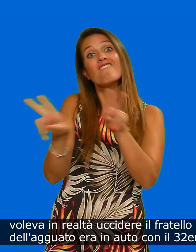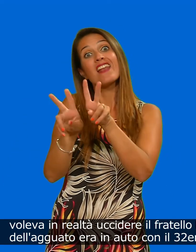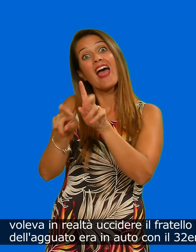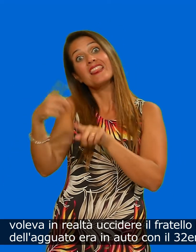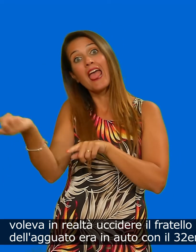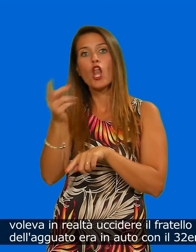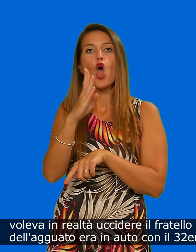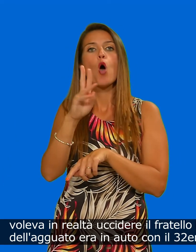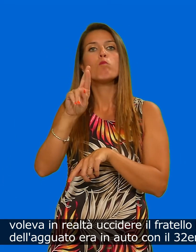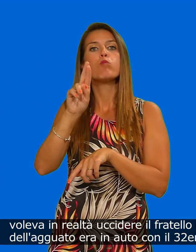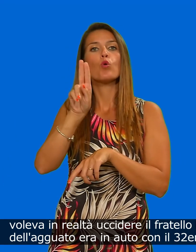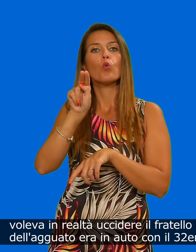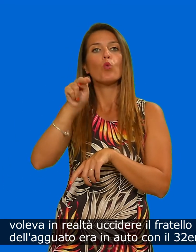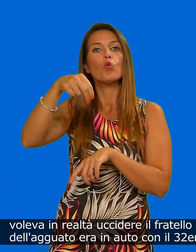Bruno,